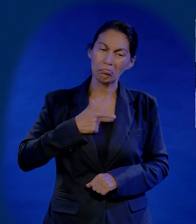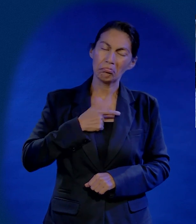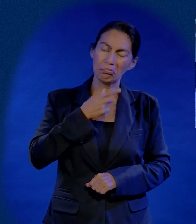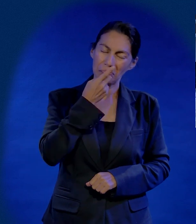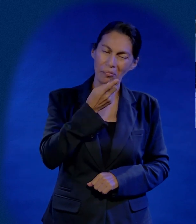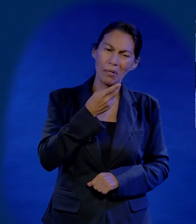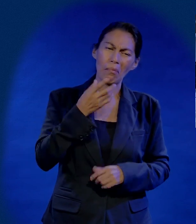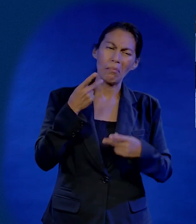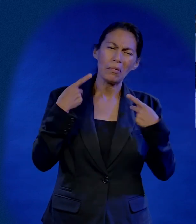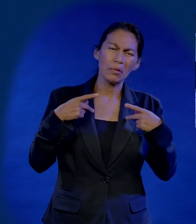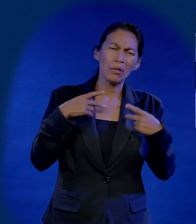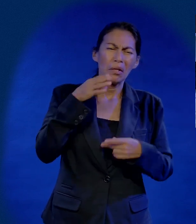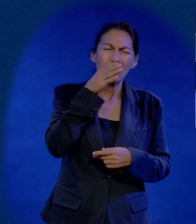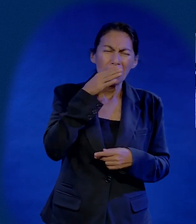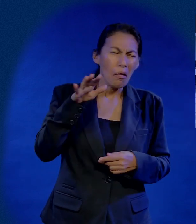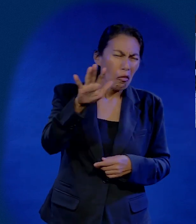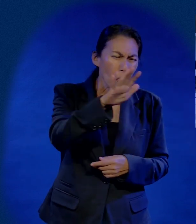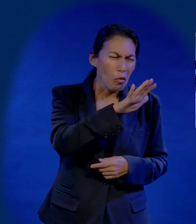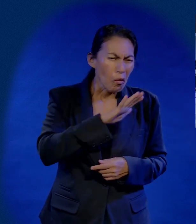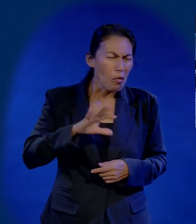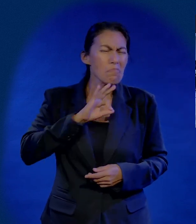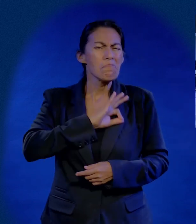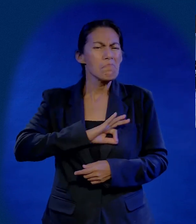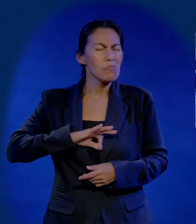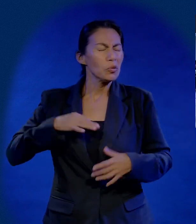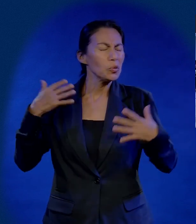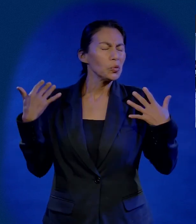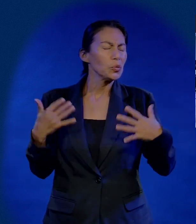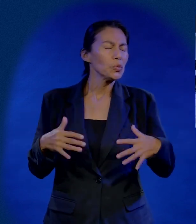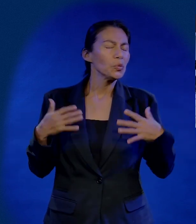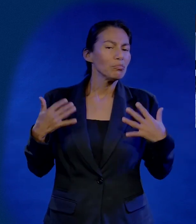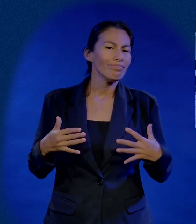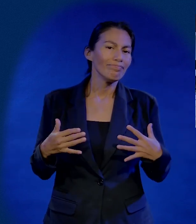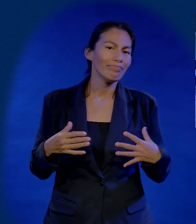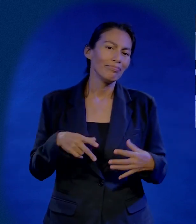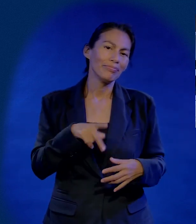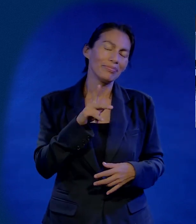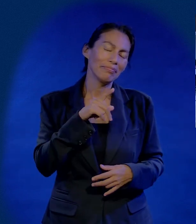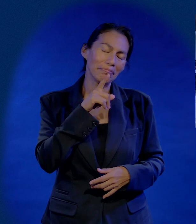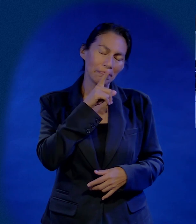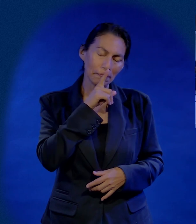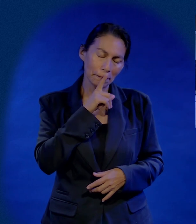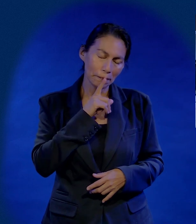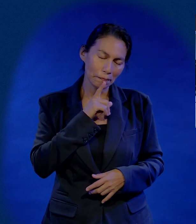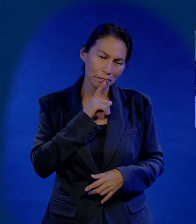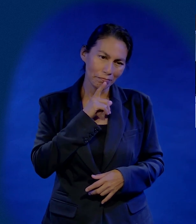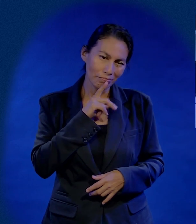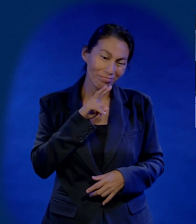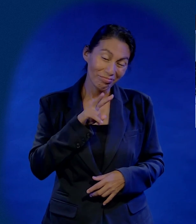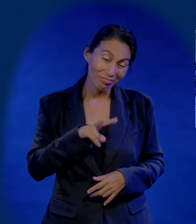no, que todos los cristianos, todas las personas religiosas somos felices. Pero la verdad es que no es así.